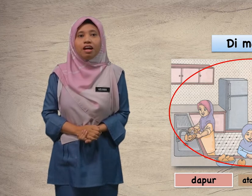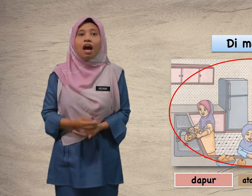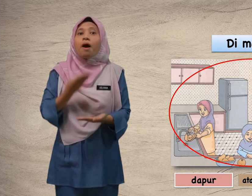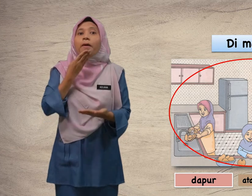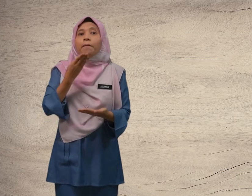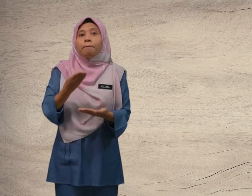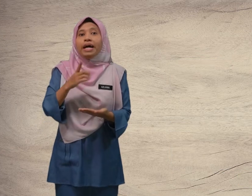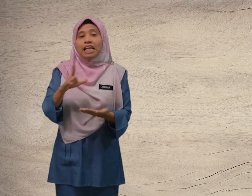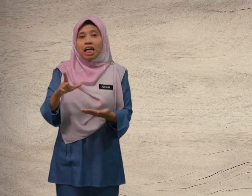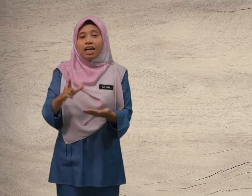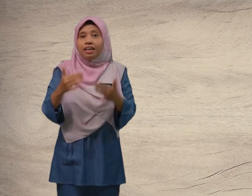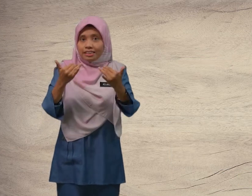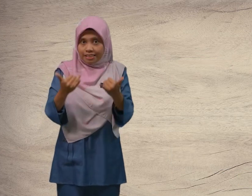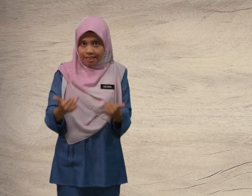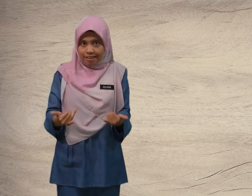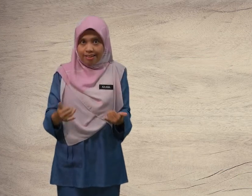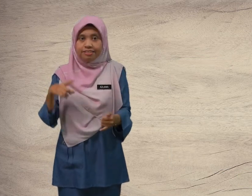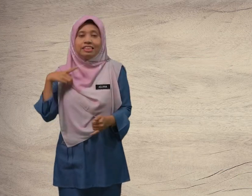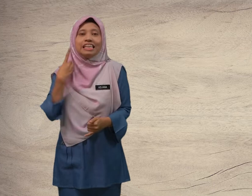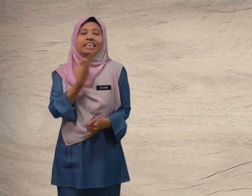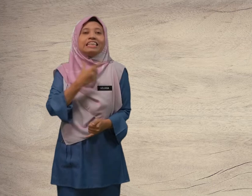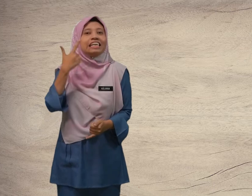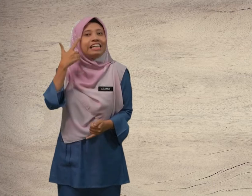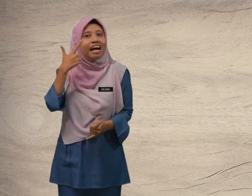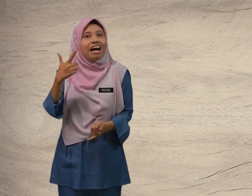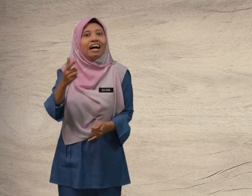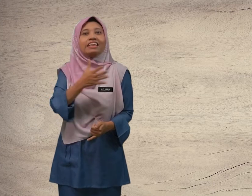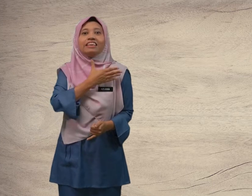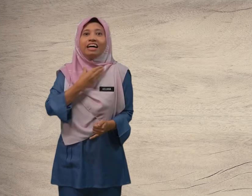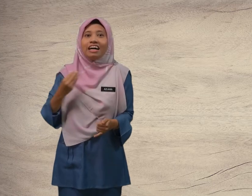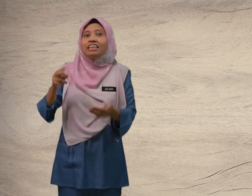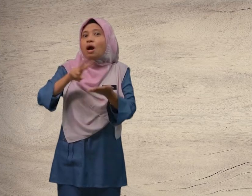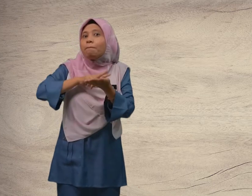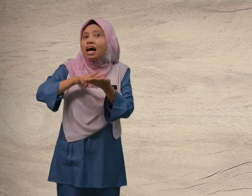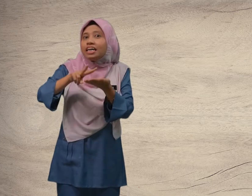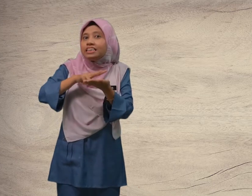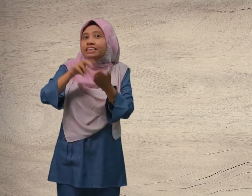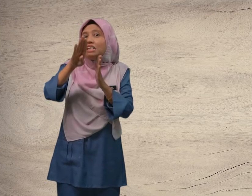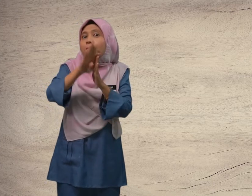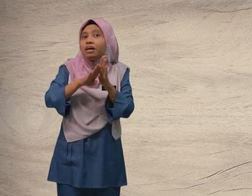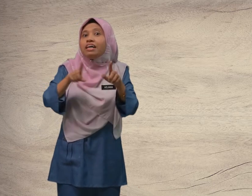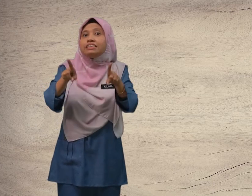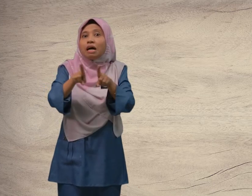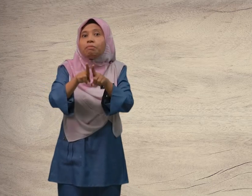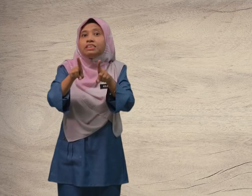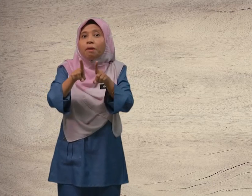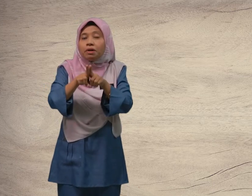Baiklah. Sekarang, kita lihat dan baca bersama-sama